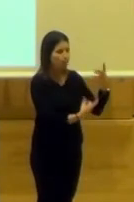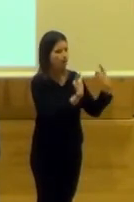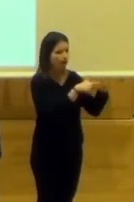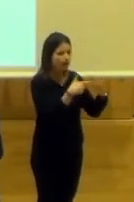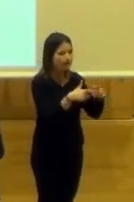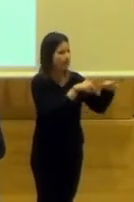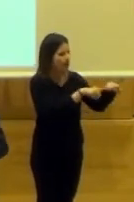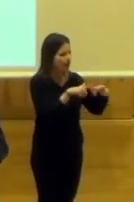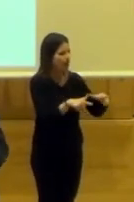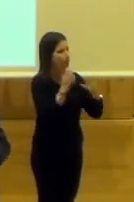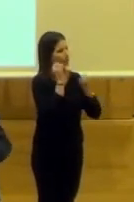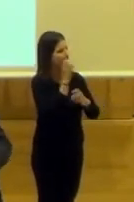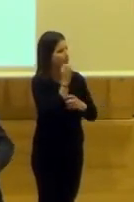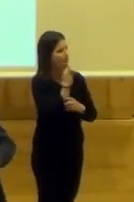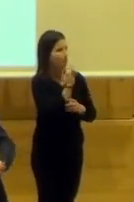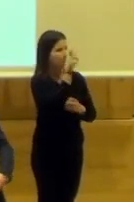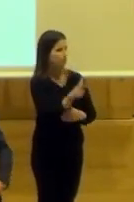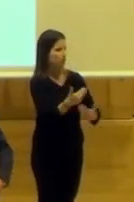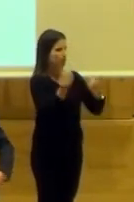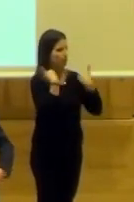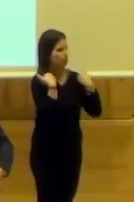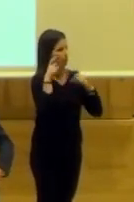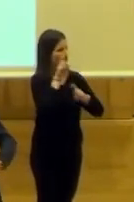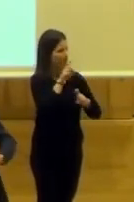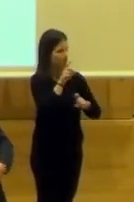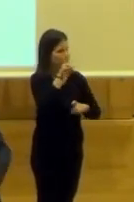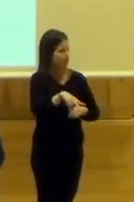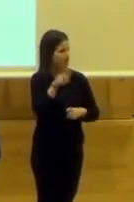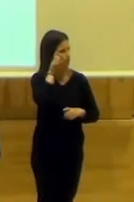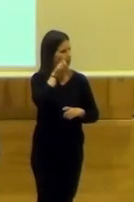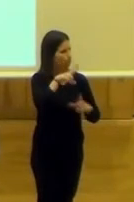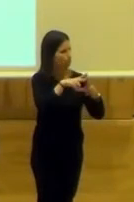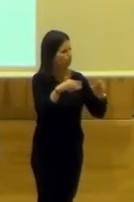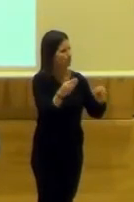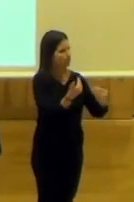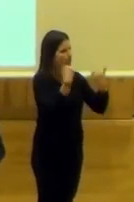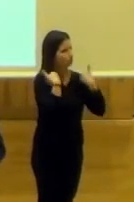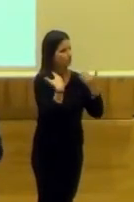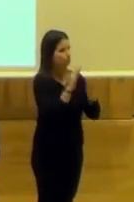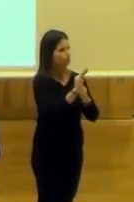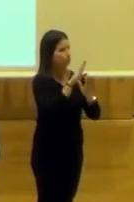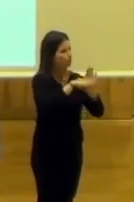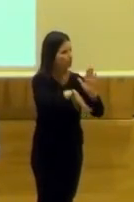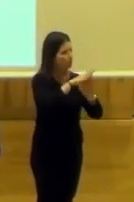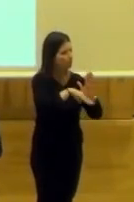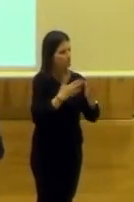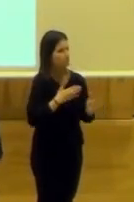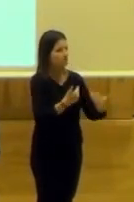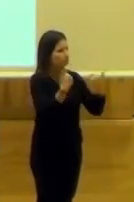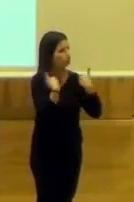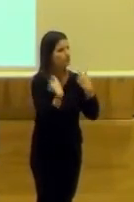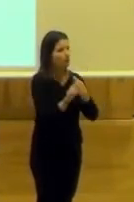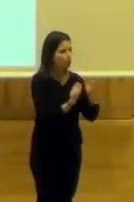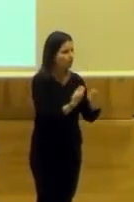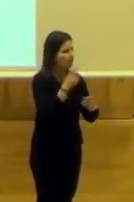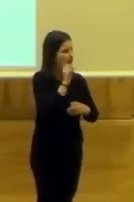aulas, seminarios, tiene un responsable académico, que es un profesor de la universidad, que es responsable de la programación, y responsabilidad es coordinar a la